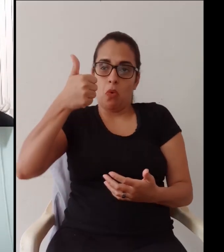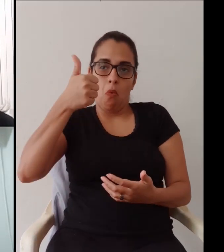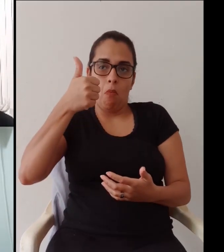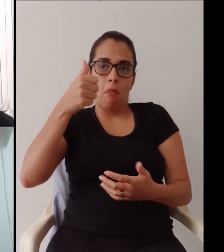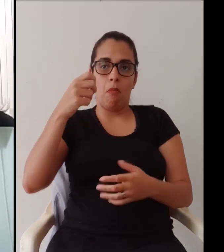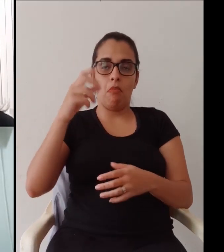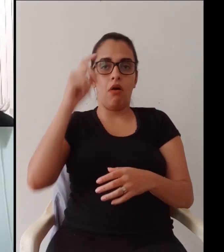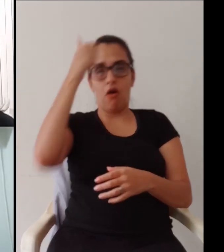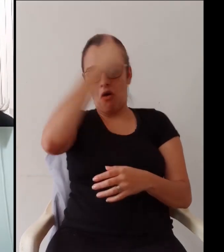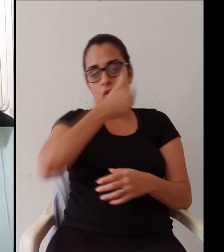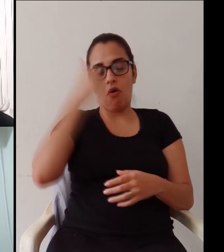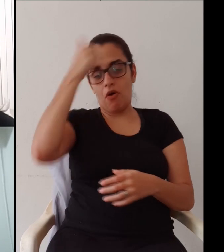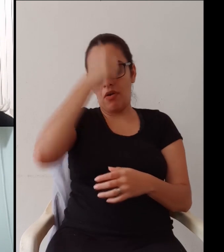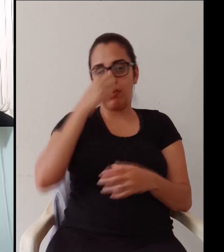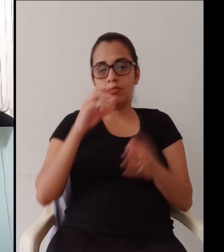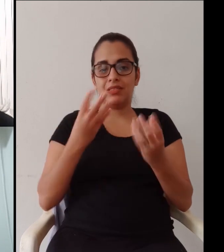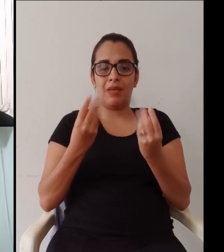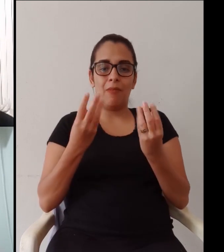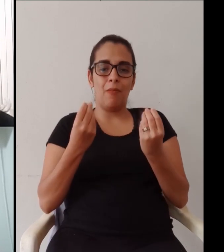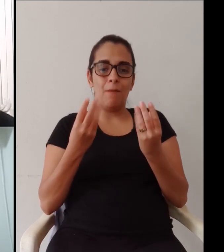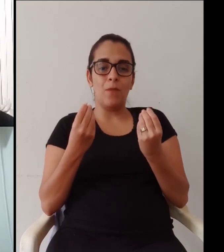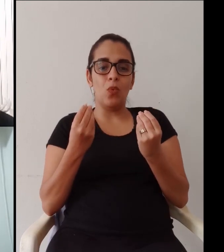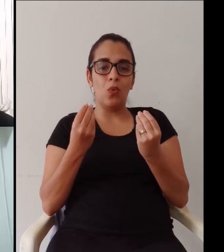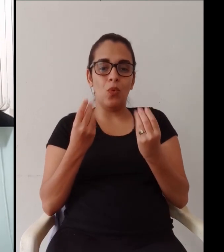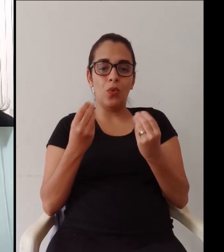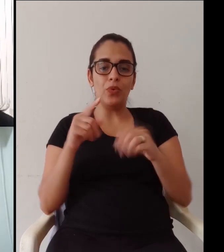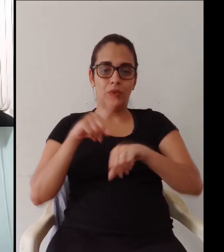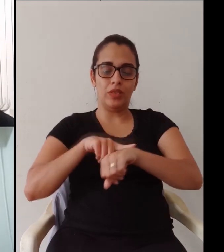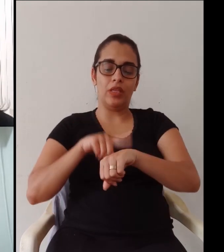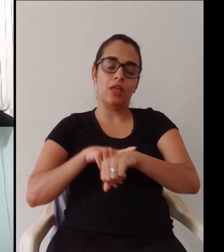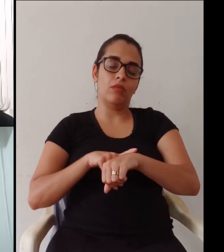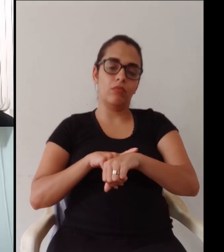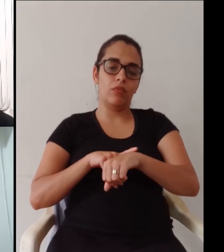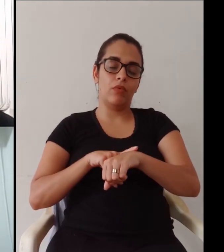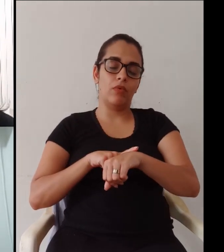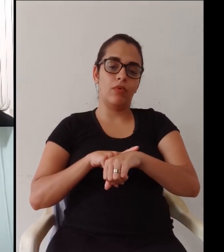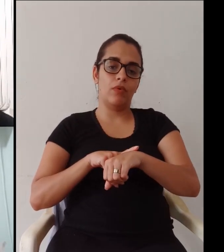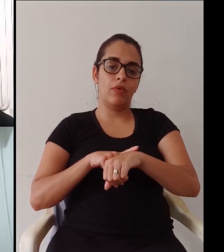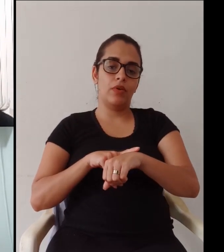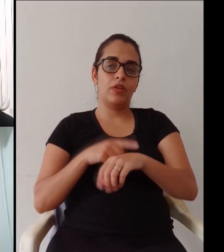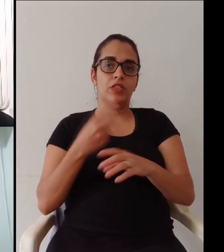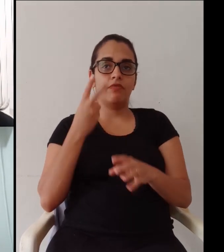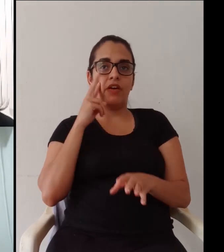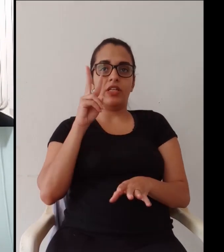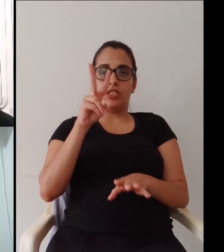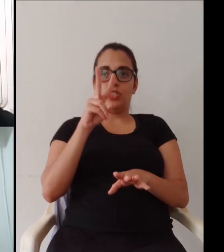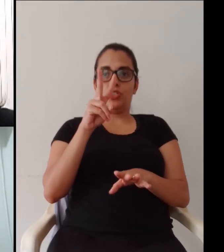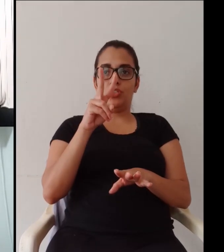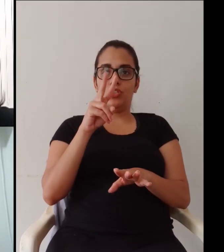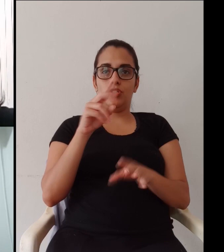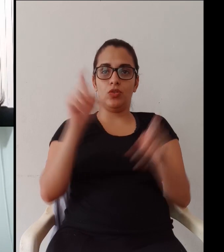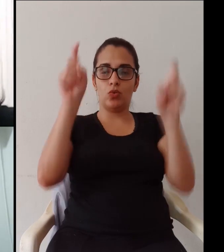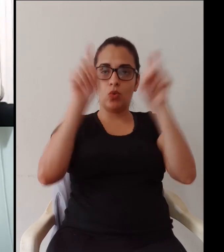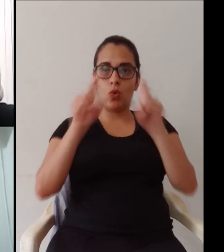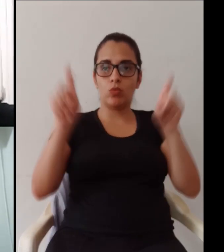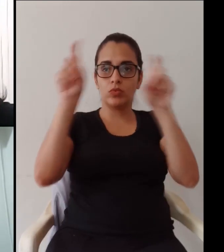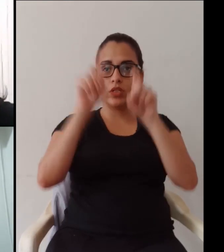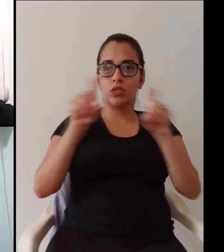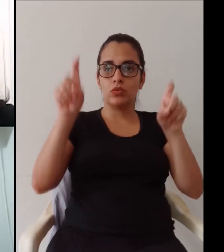transmissão para dar essa aula para os seus alunos durante meia hora uma hora mas sem muita